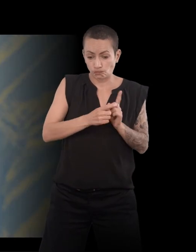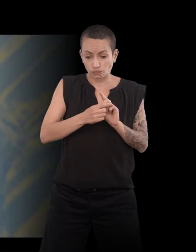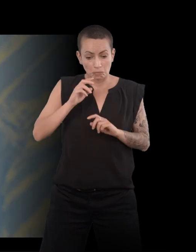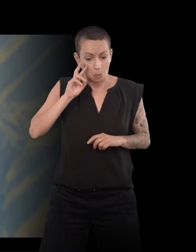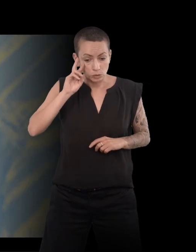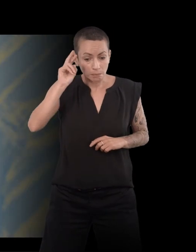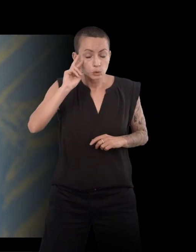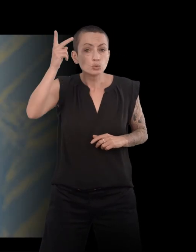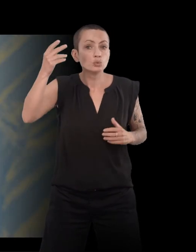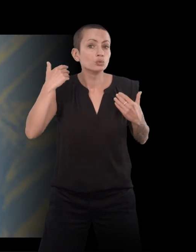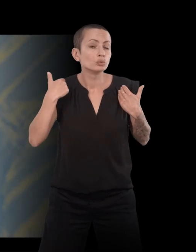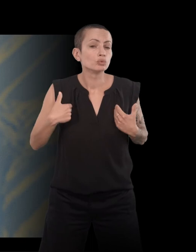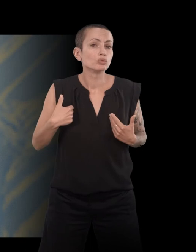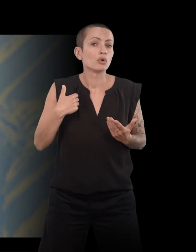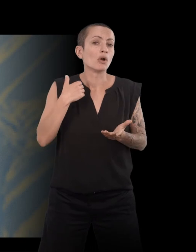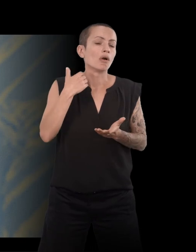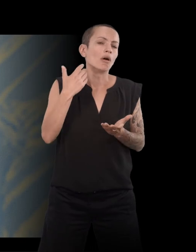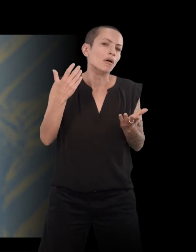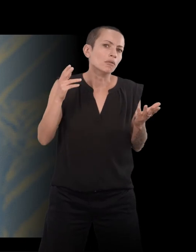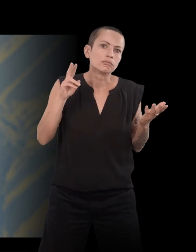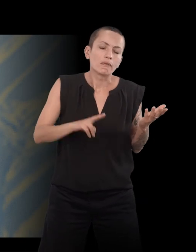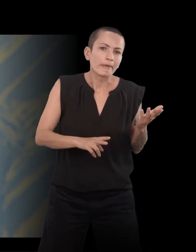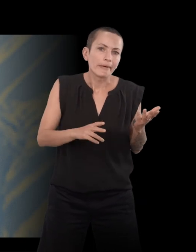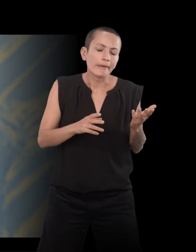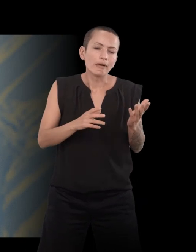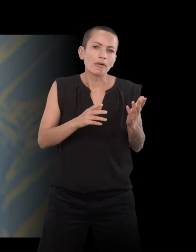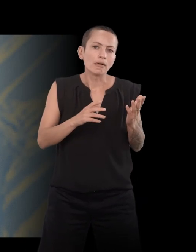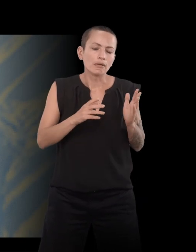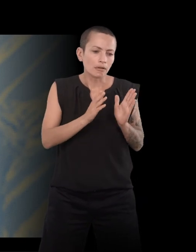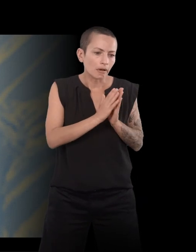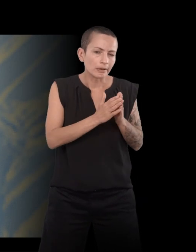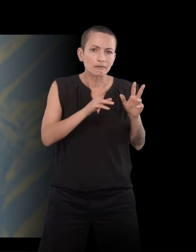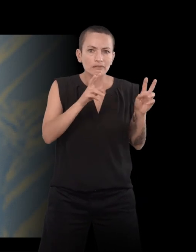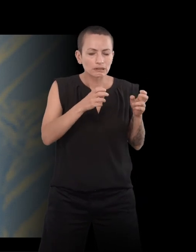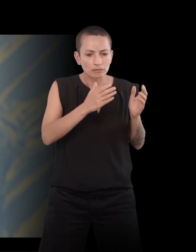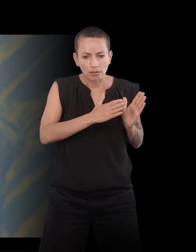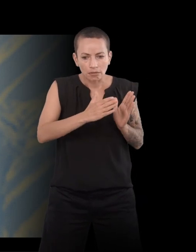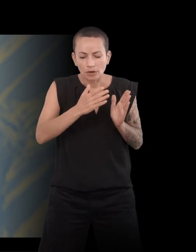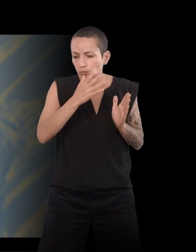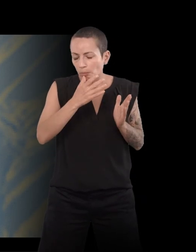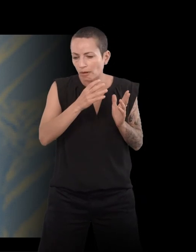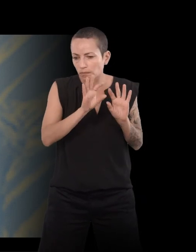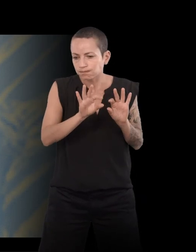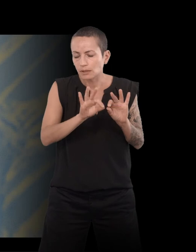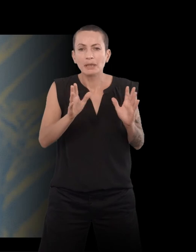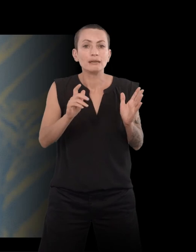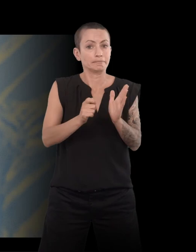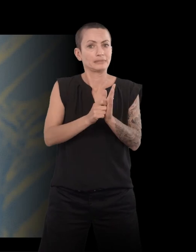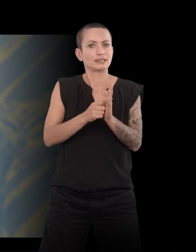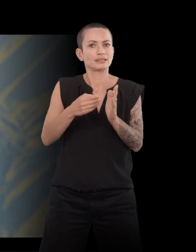Et puis, je ne peux pas citer Leandre. Et c'est en voyant le plaisir de Max Hoffuls,